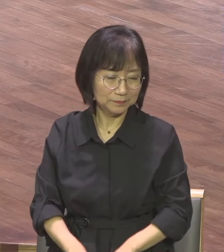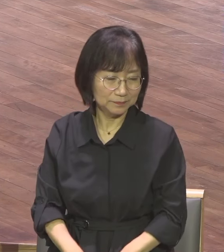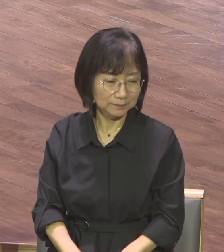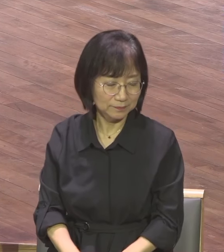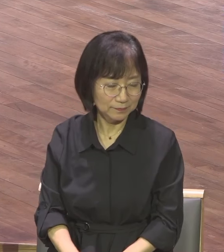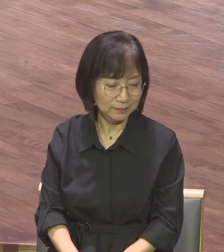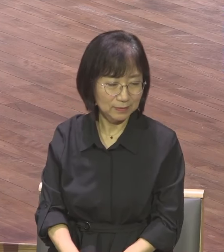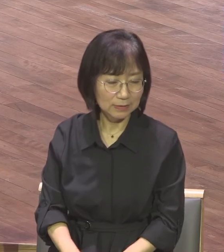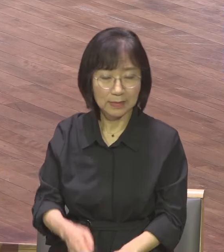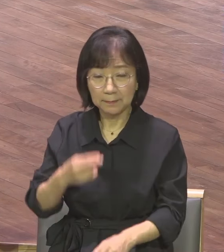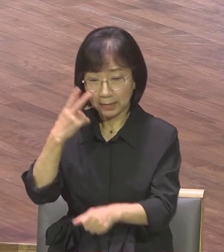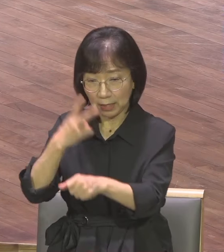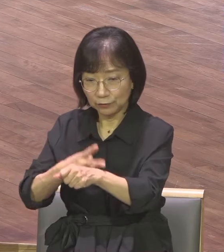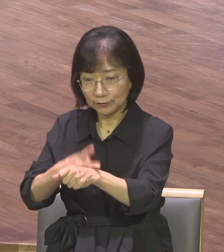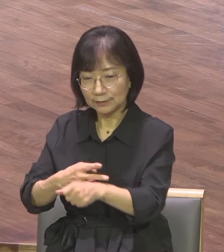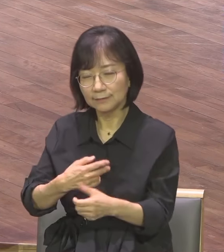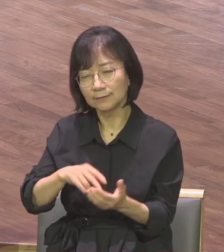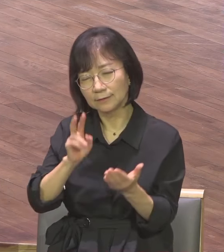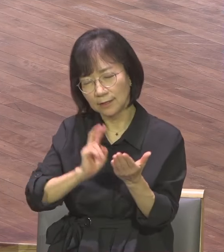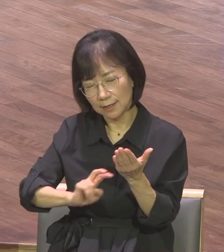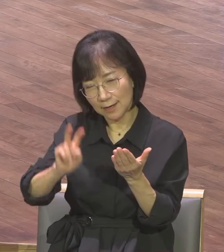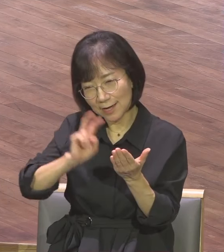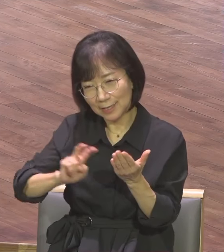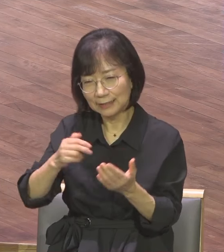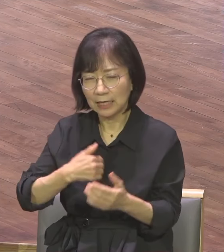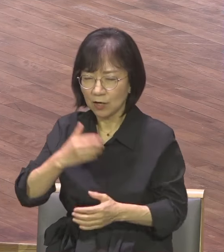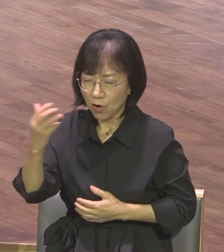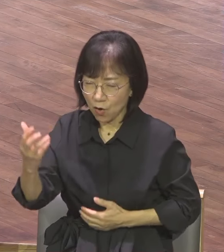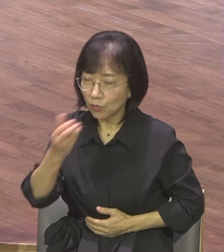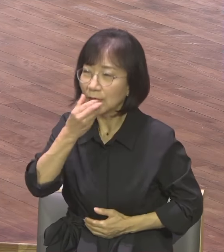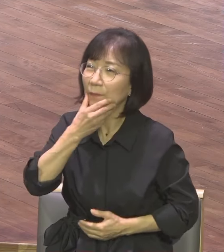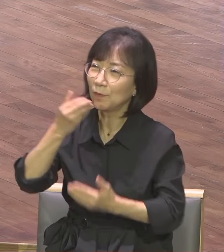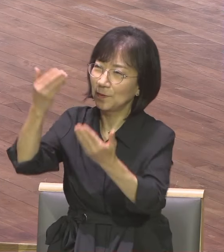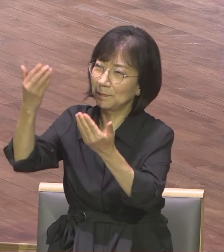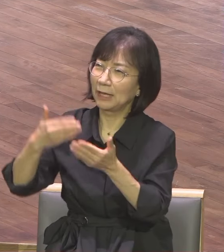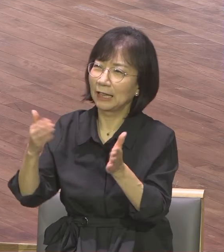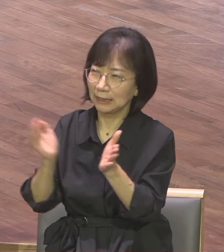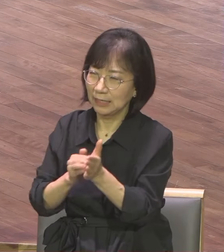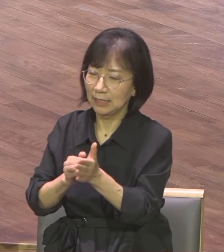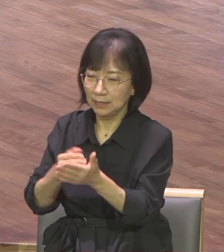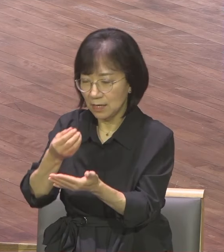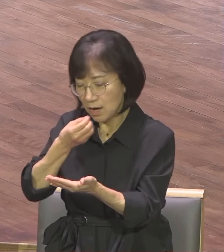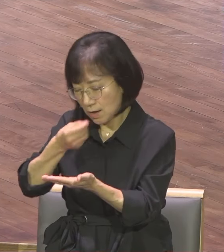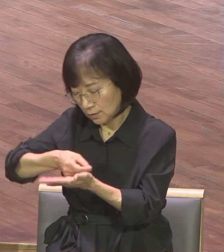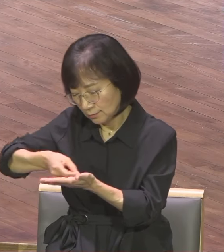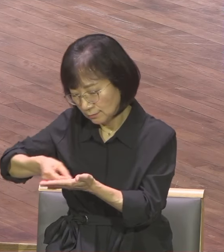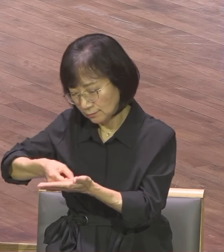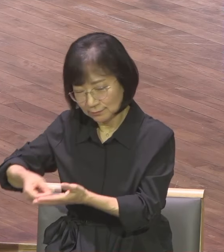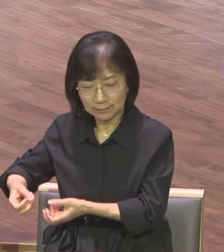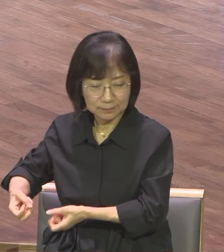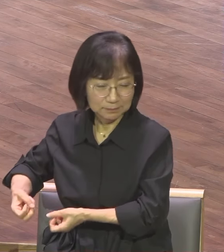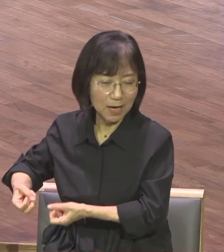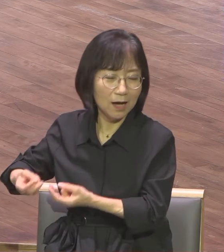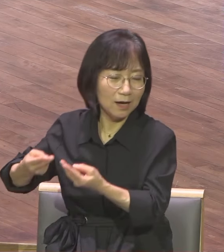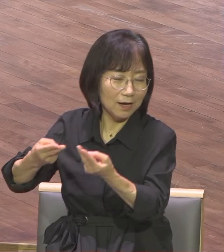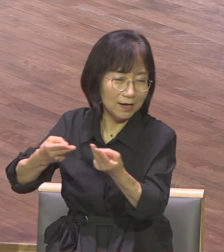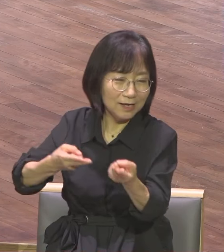받았다고 그 바울의 편지에 감동에게 울면서 그들이 자기 고향에서 교회를 세우지 않았습니까